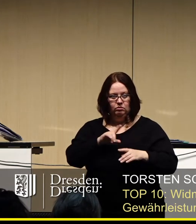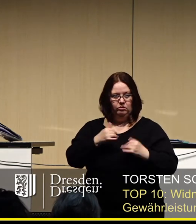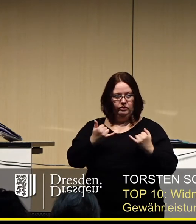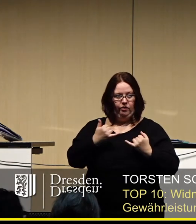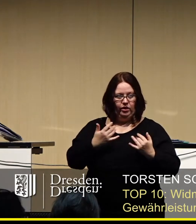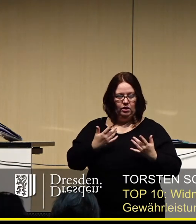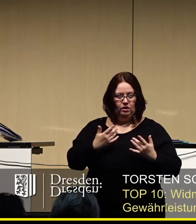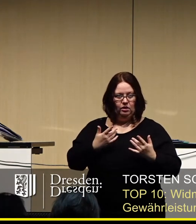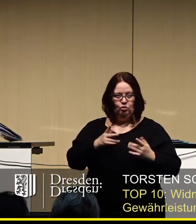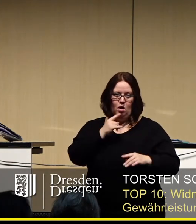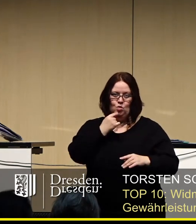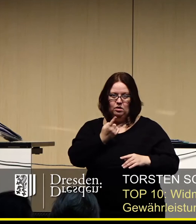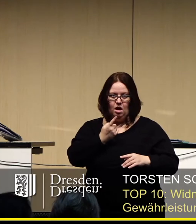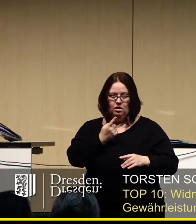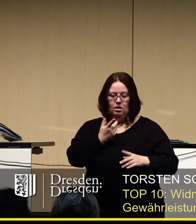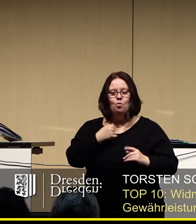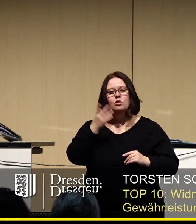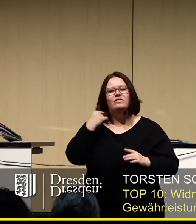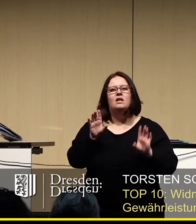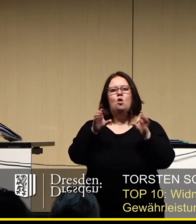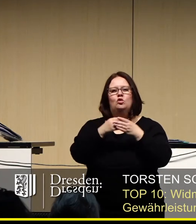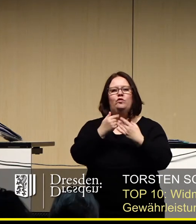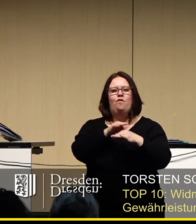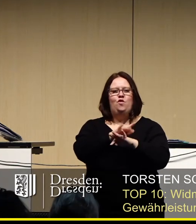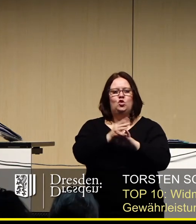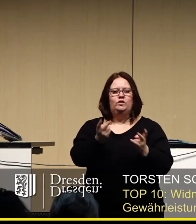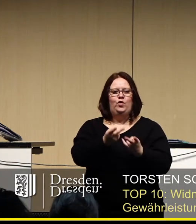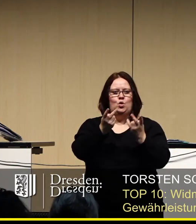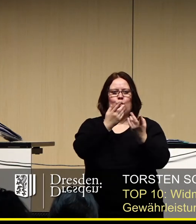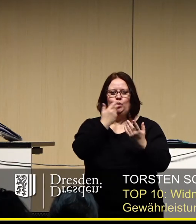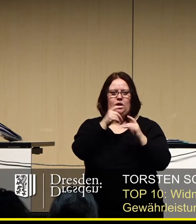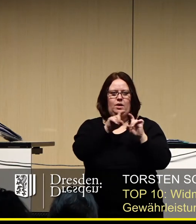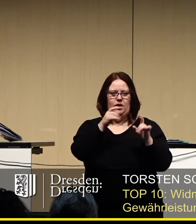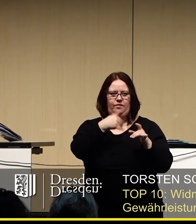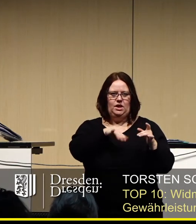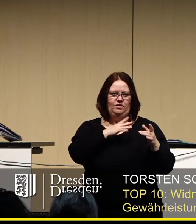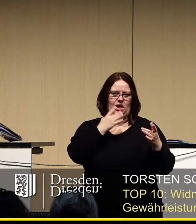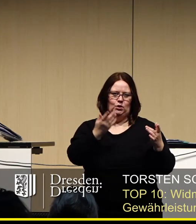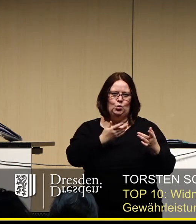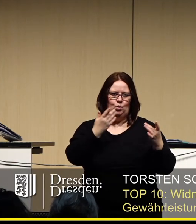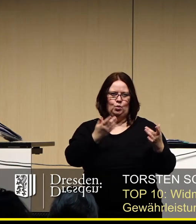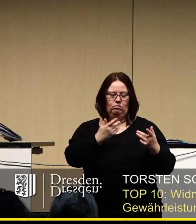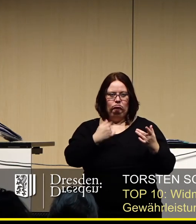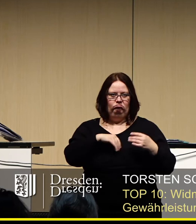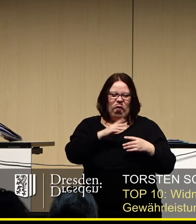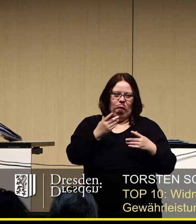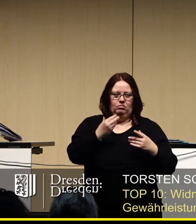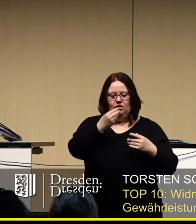Dann bräuchten wir nochmal eine Aussage. Wir haben das im Ausschuss für Wirtschaftsförderung nicht thematisiert, weil wir es in dem Moment gerade nicht auf der,